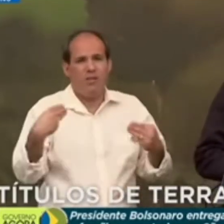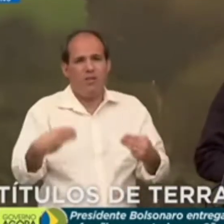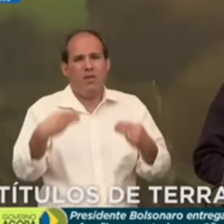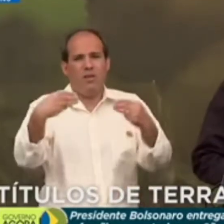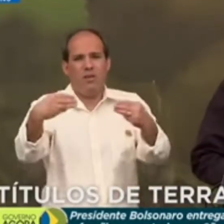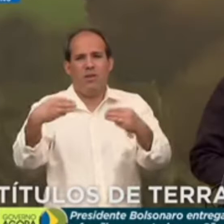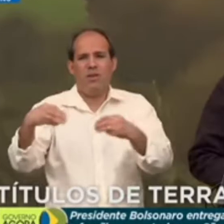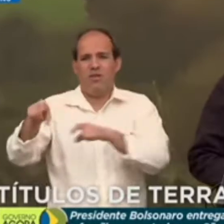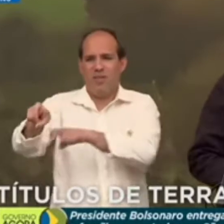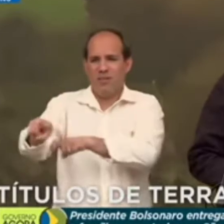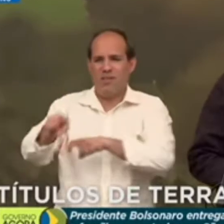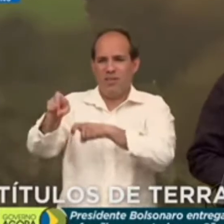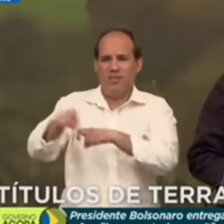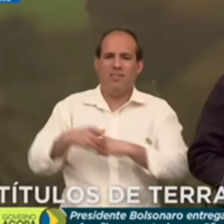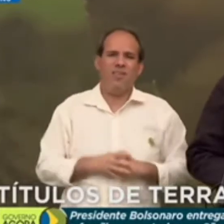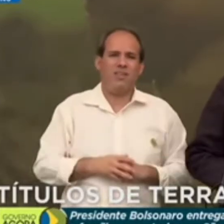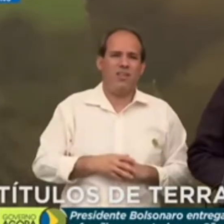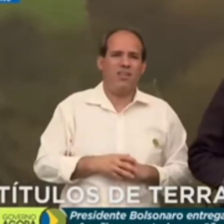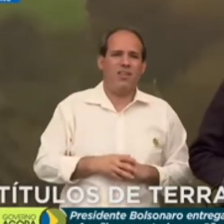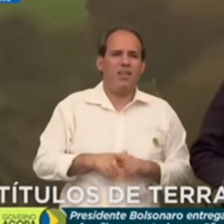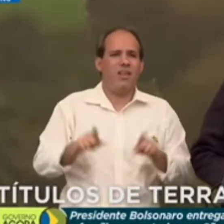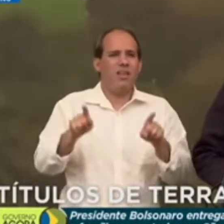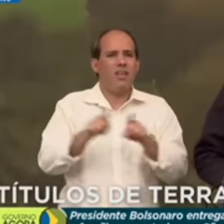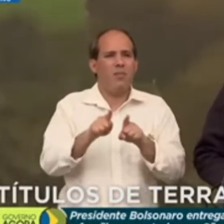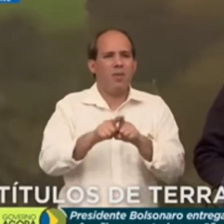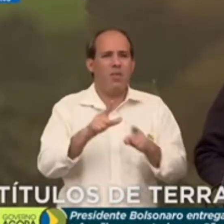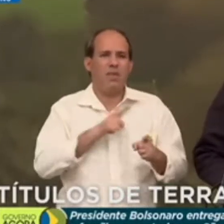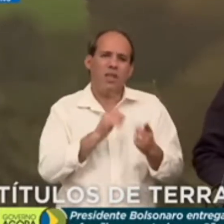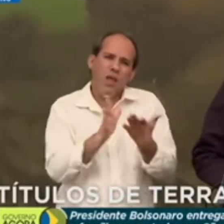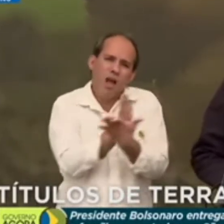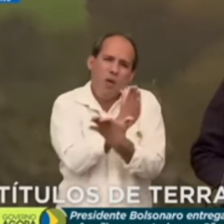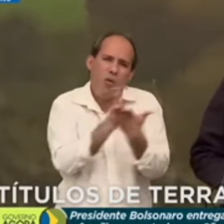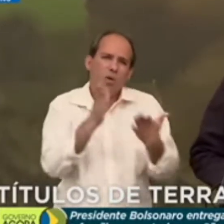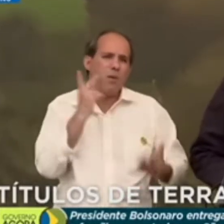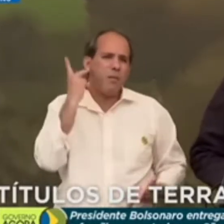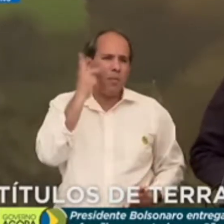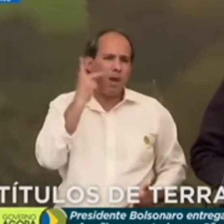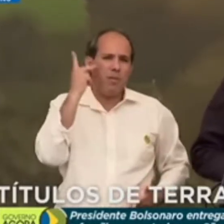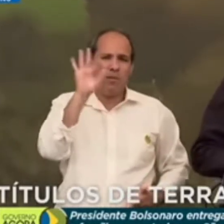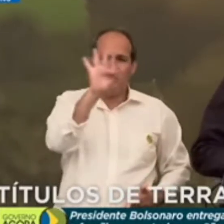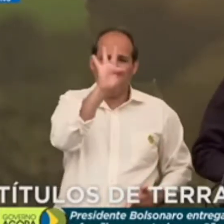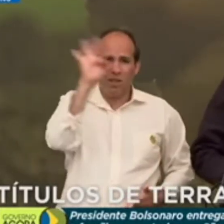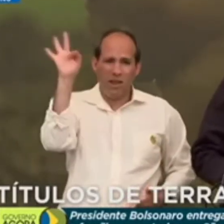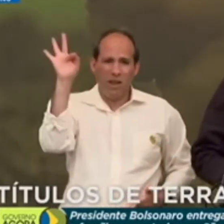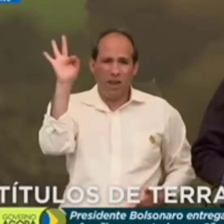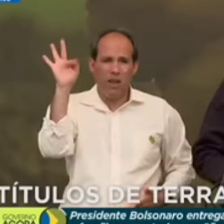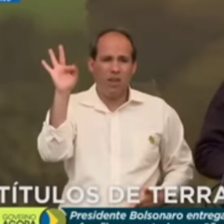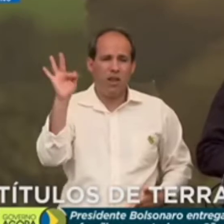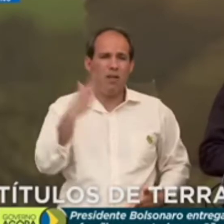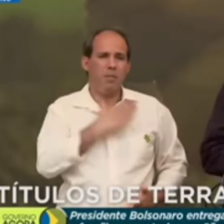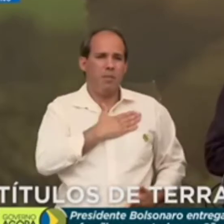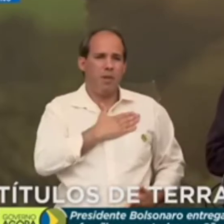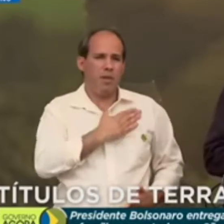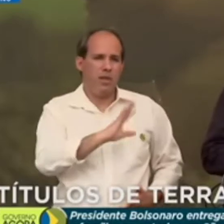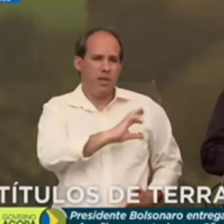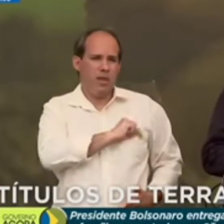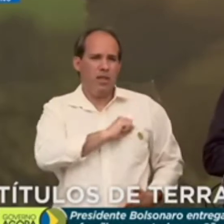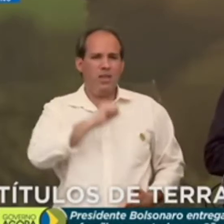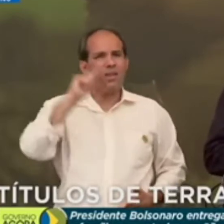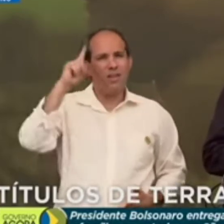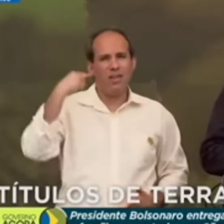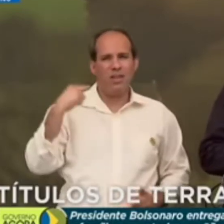Agricultura. Temos aqui alguns parlamentares, federais, com a minha querida Carla